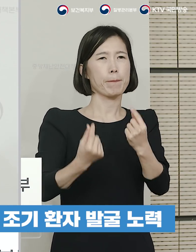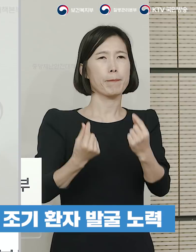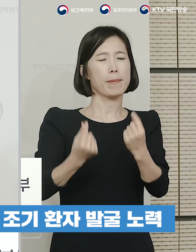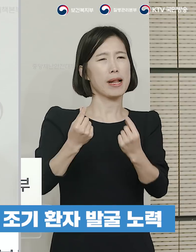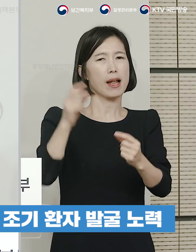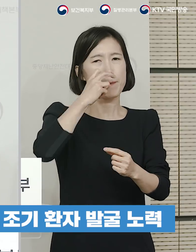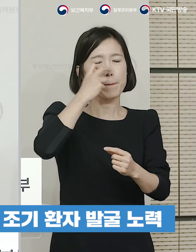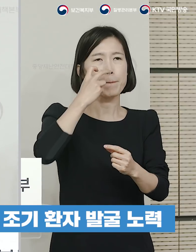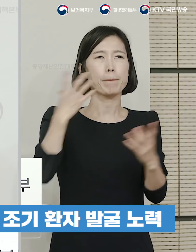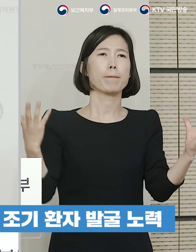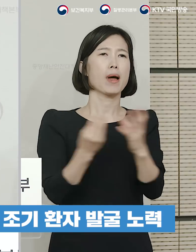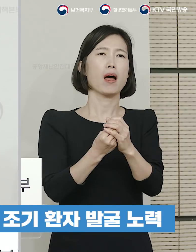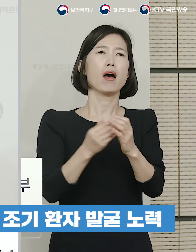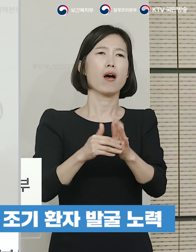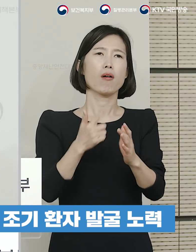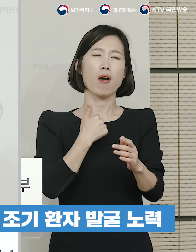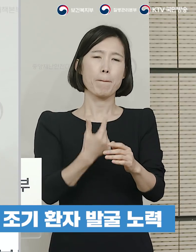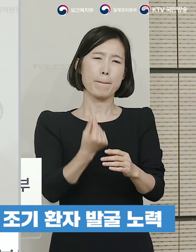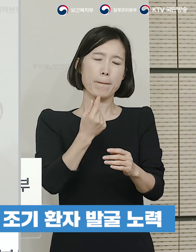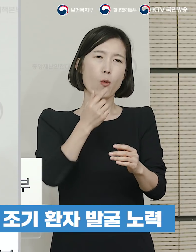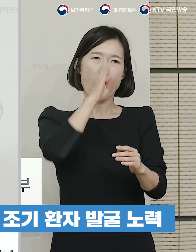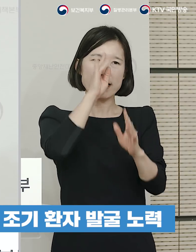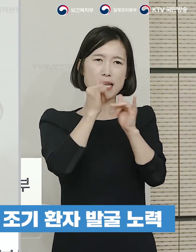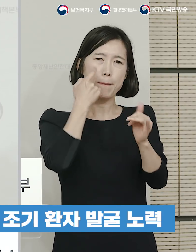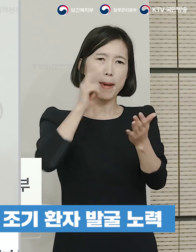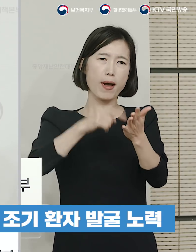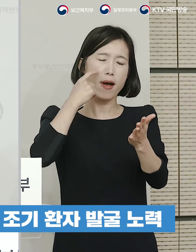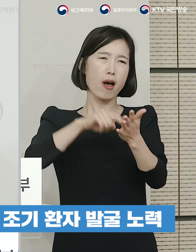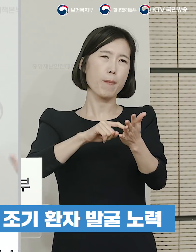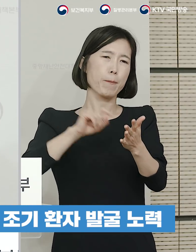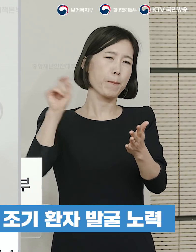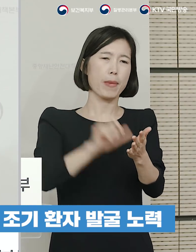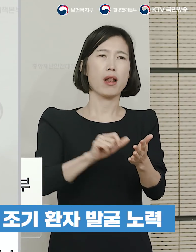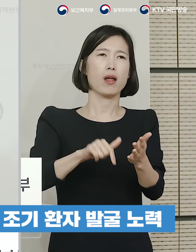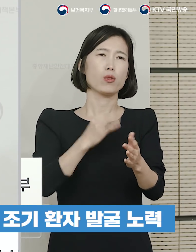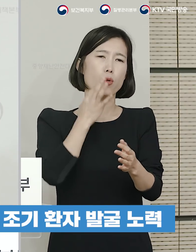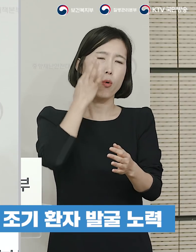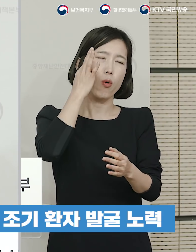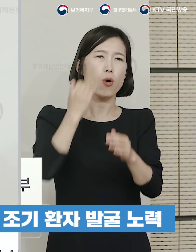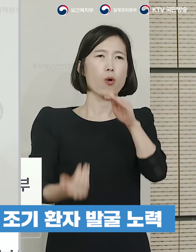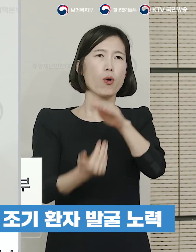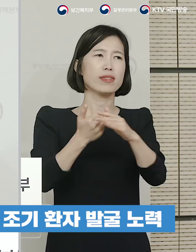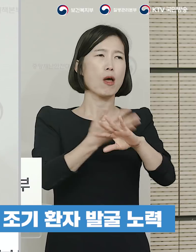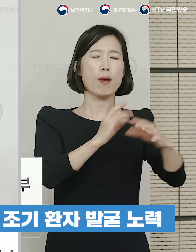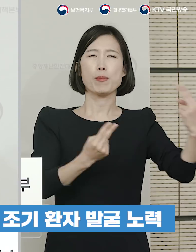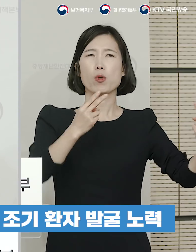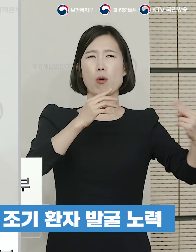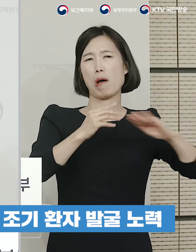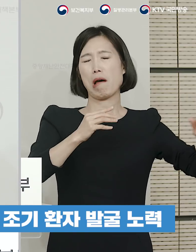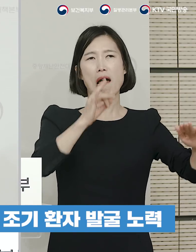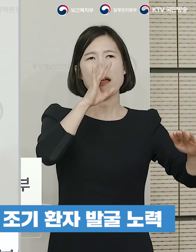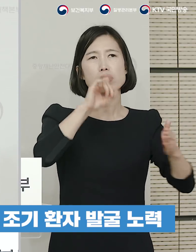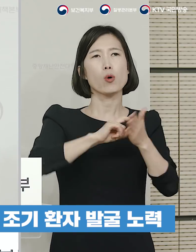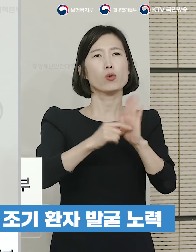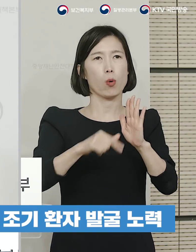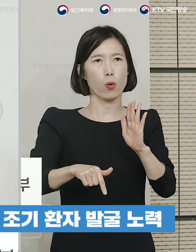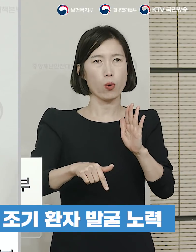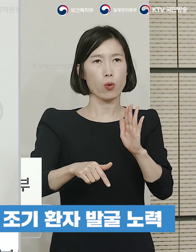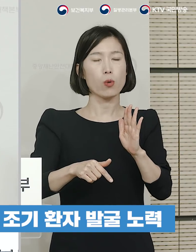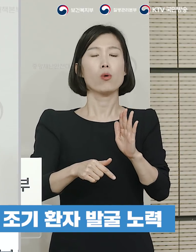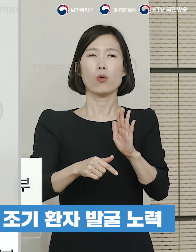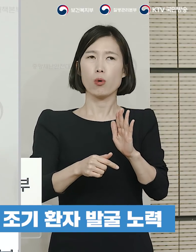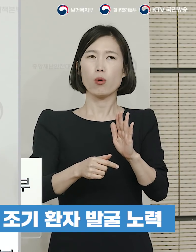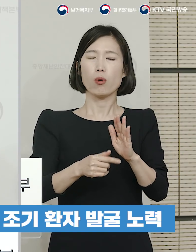사례들을 저희가 선제적으로 검사를 해서 조기에 환자를 발굴하기 위한 노력을 하고